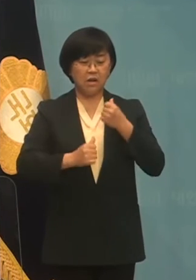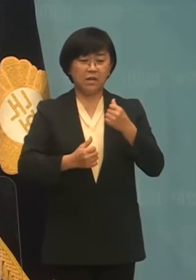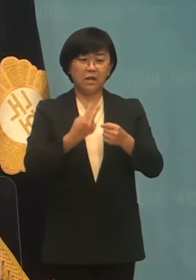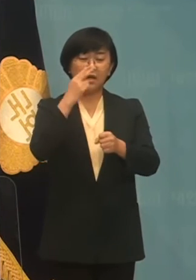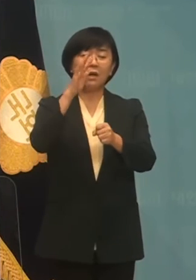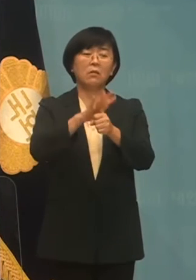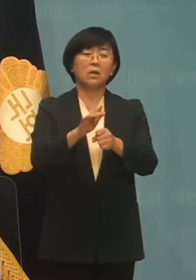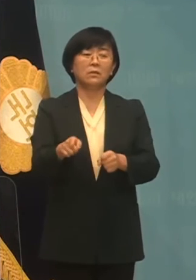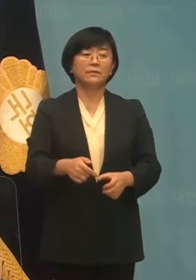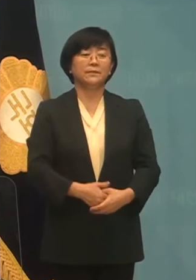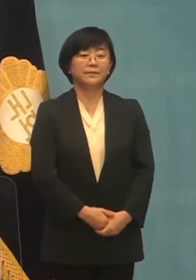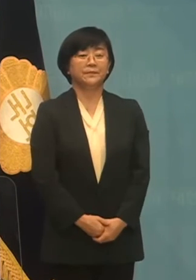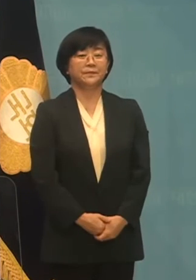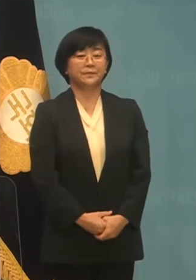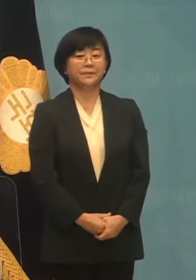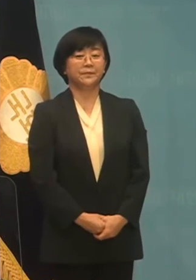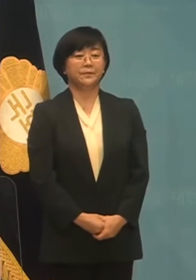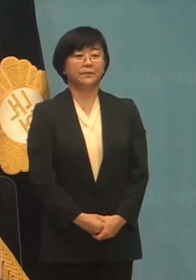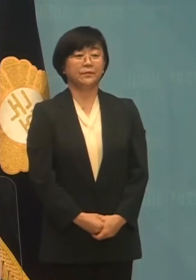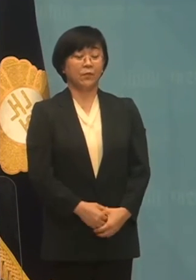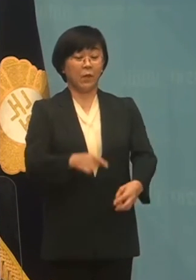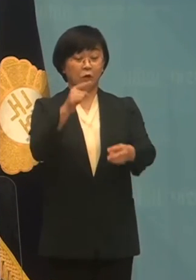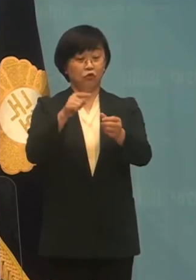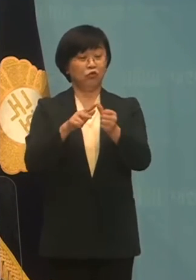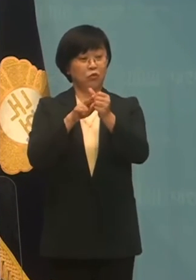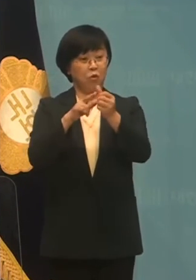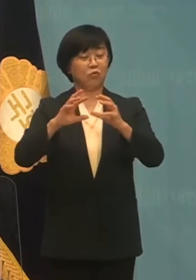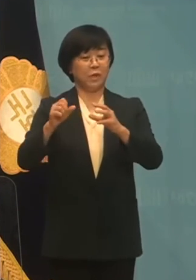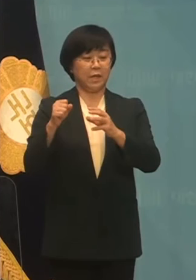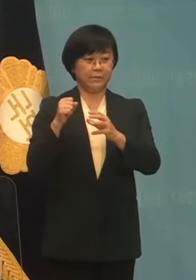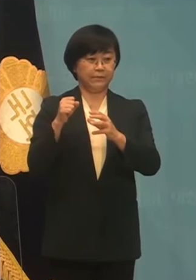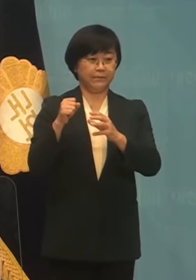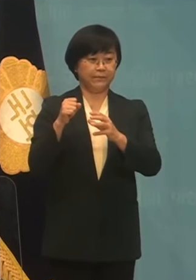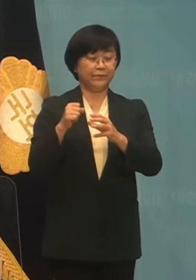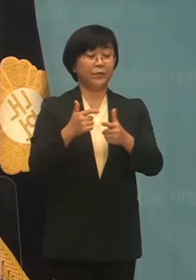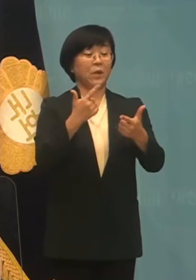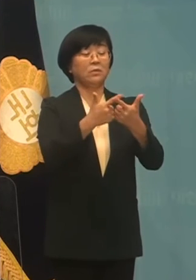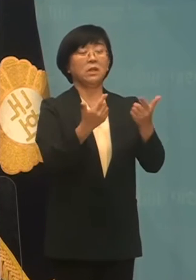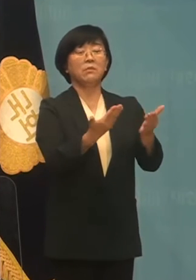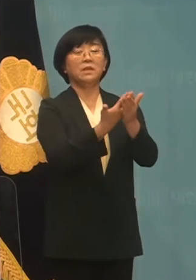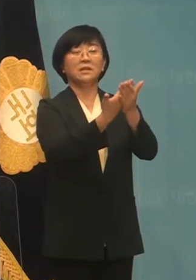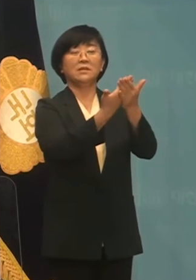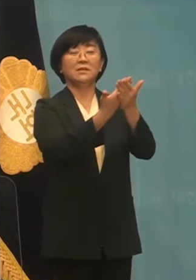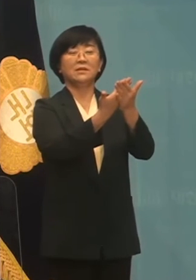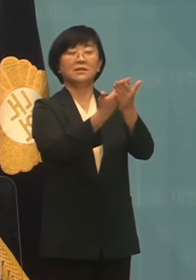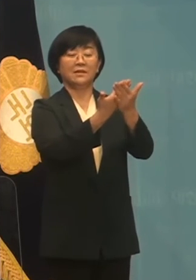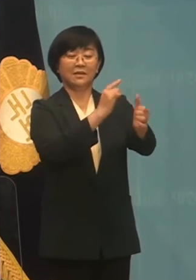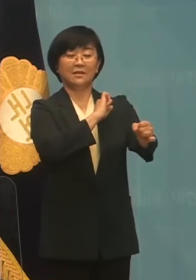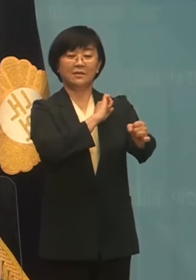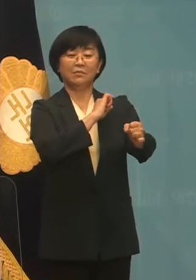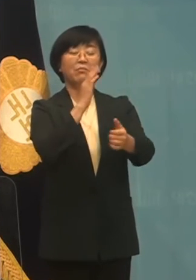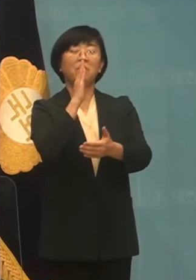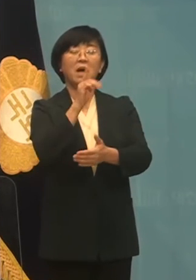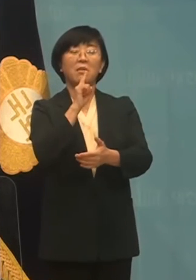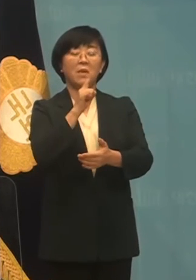어처구는 없습니다. 윤석열 후보와 국민의힘은 부산 발전을 얘기할 자격이 없습니다.